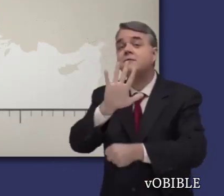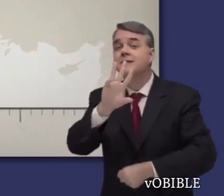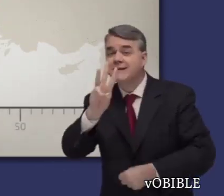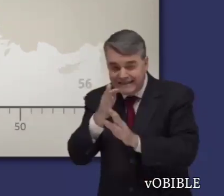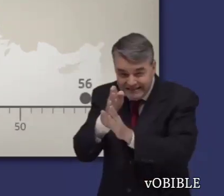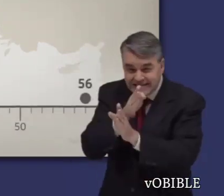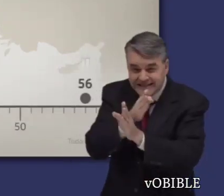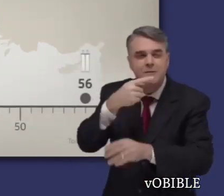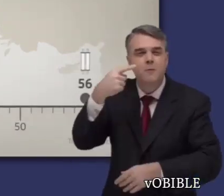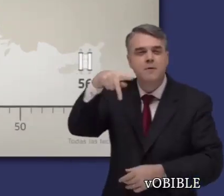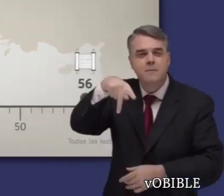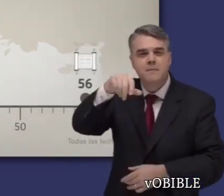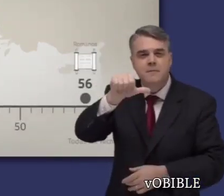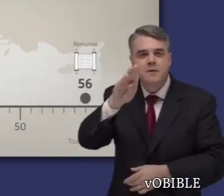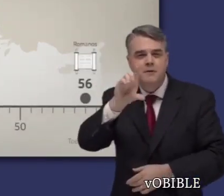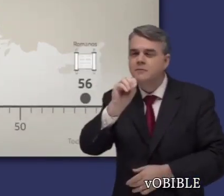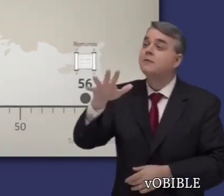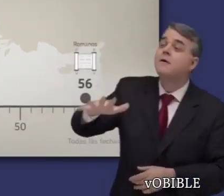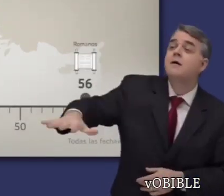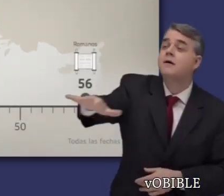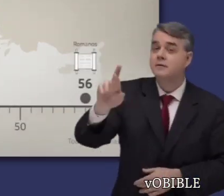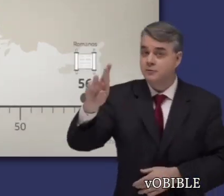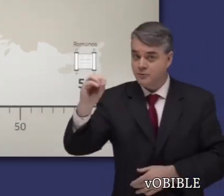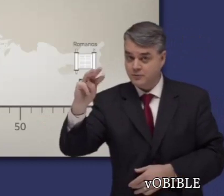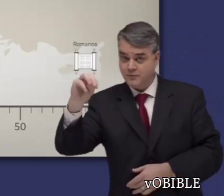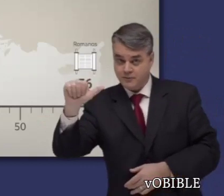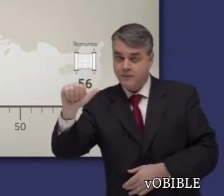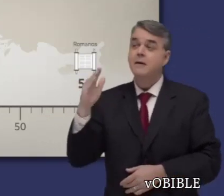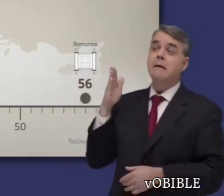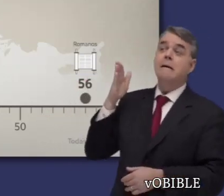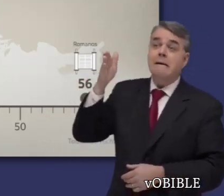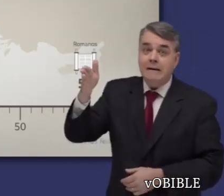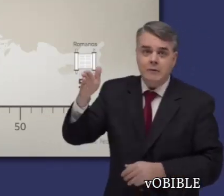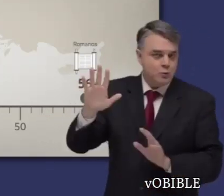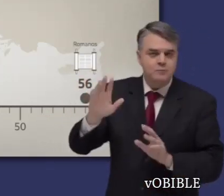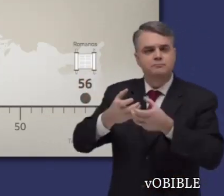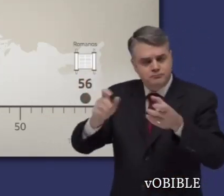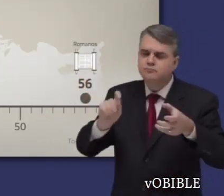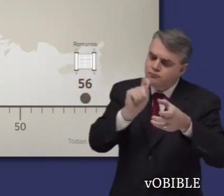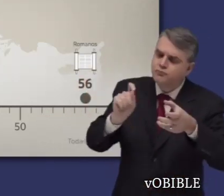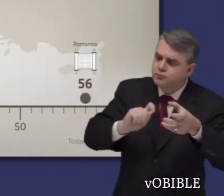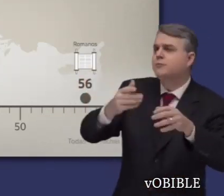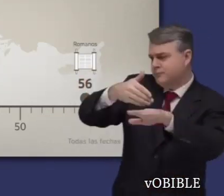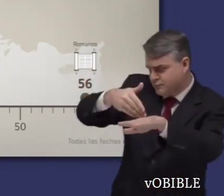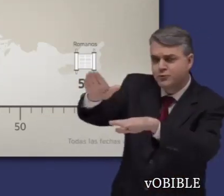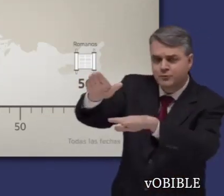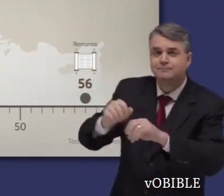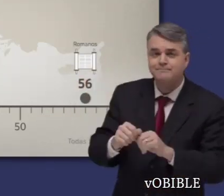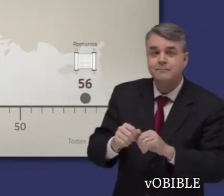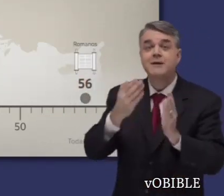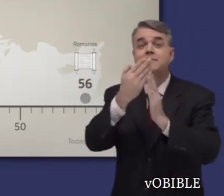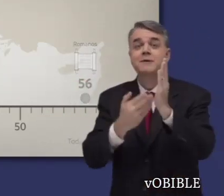Mientras estaba en Corinto, alrededor del año 56, escribió a los cristianos de Roma, ciudad en la que aún no había